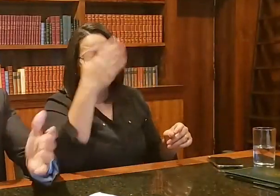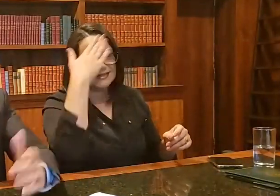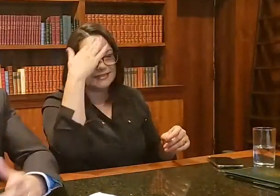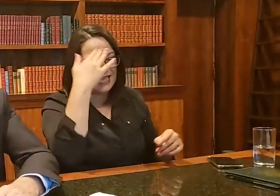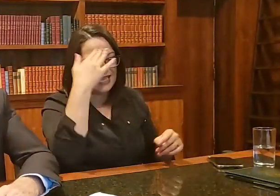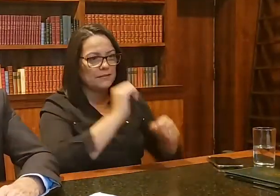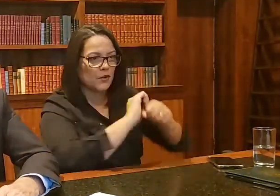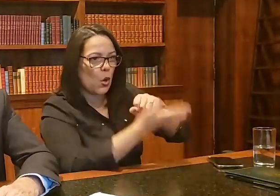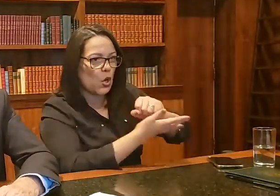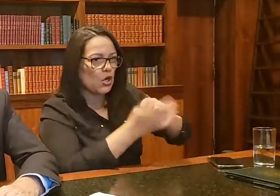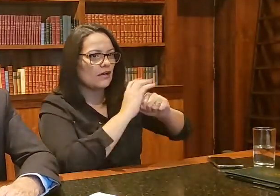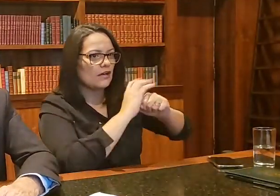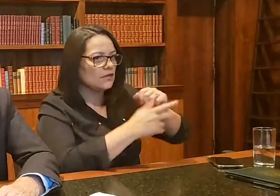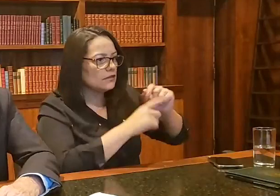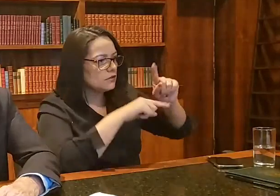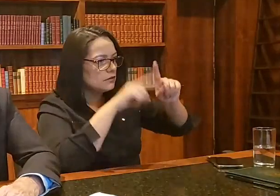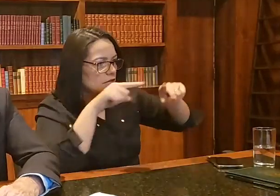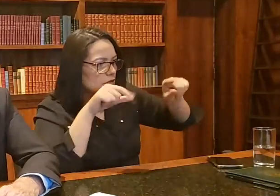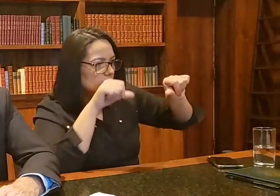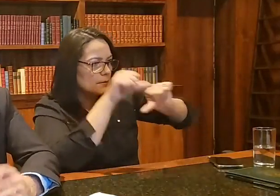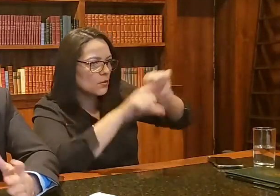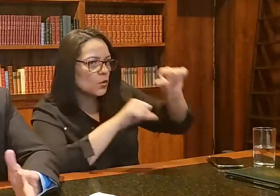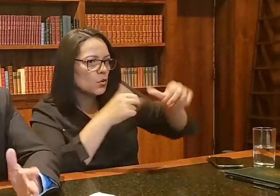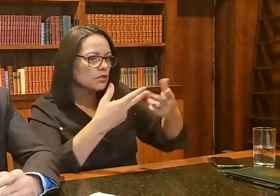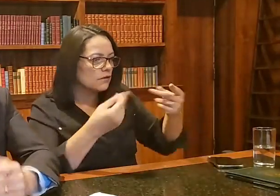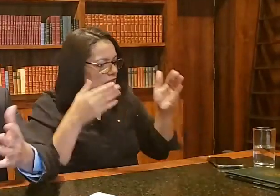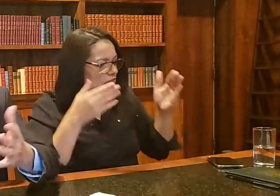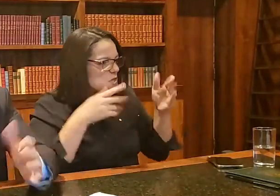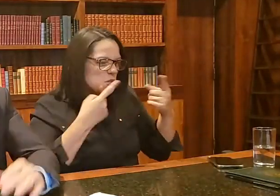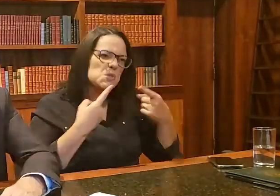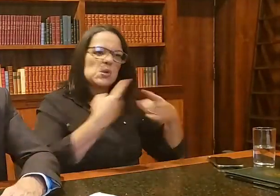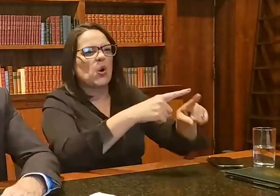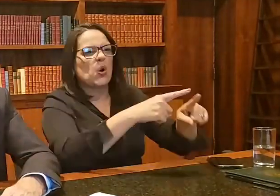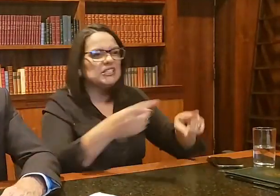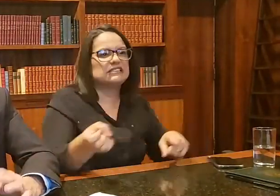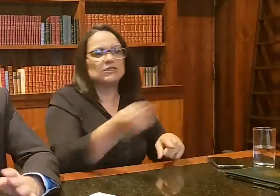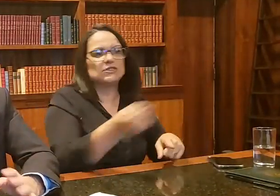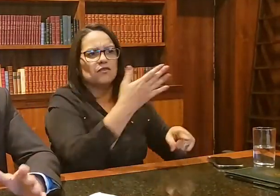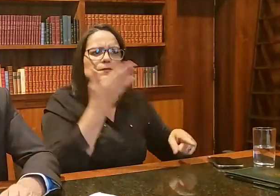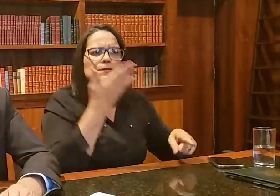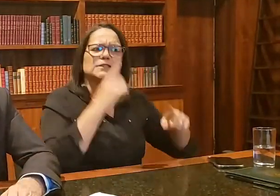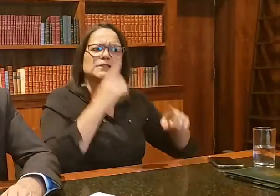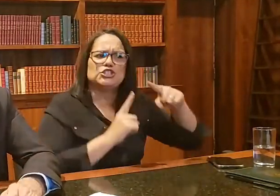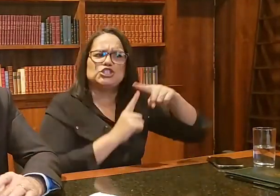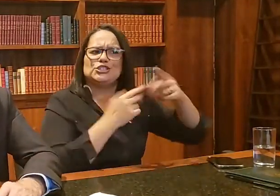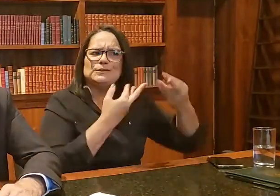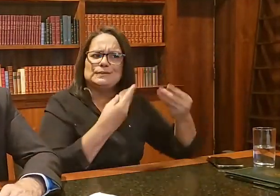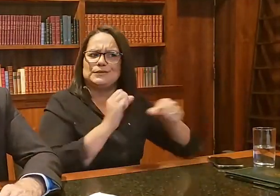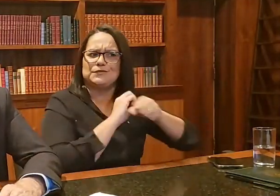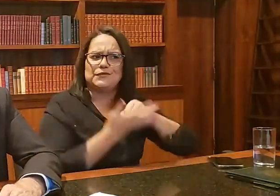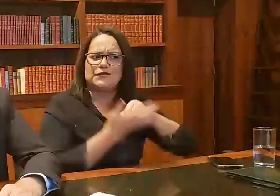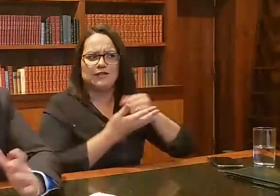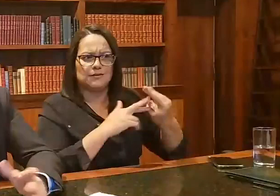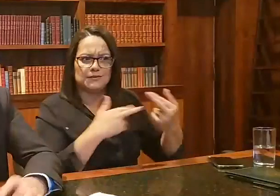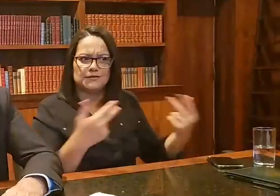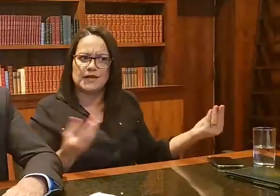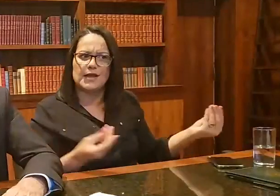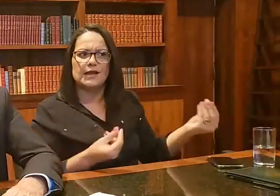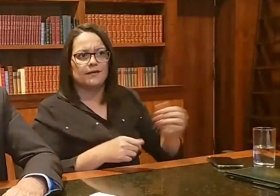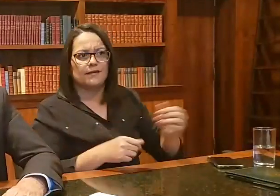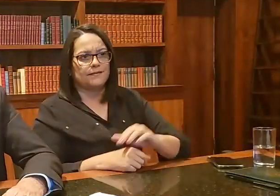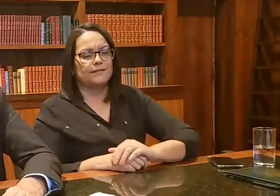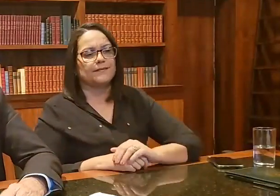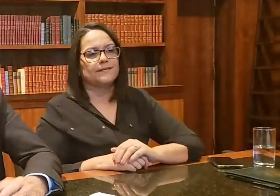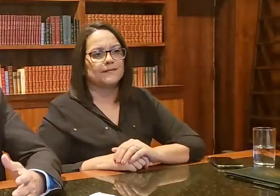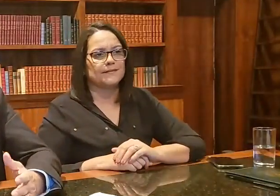alterar um pouquinho a vacina e atacar essa nova sepa de forma mais direta,